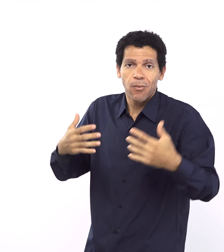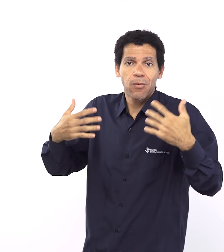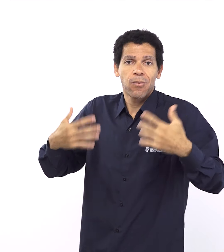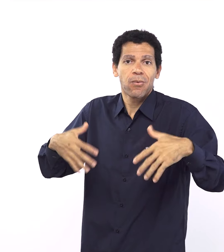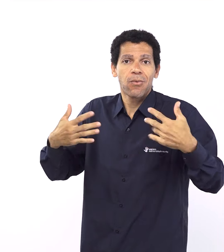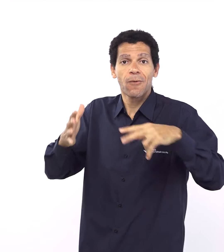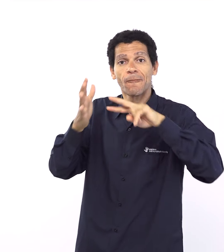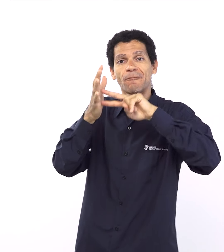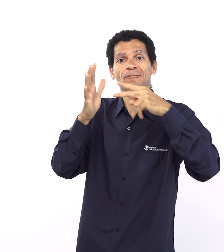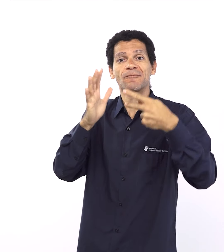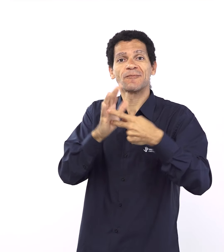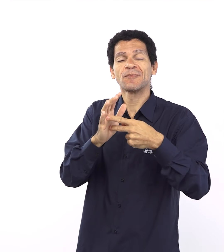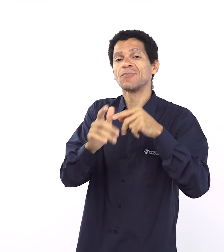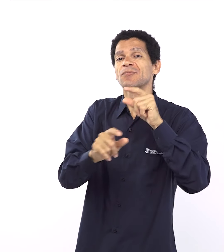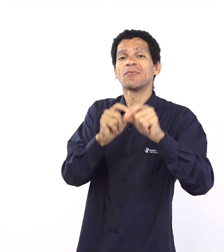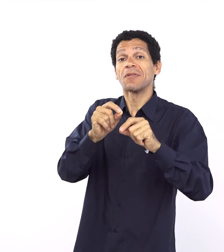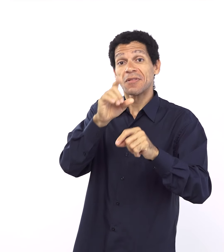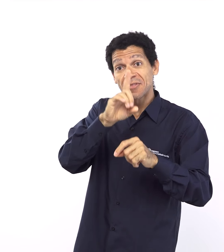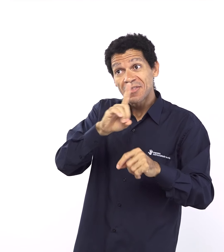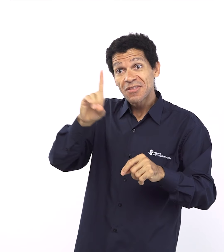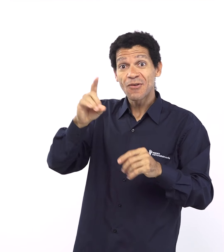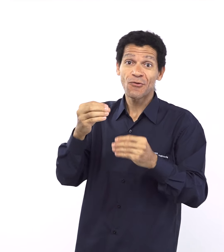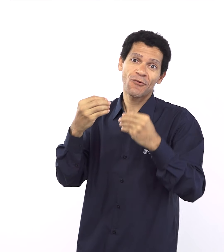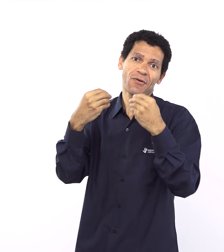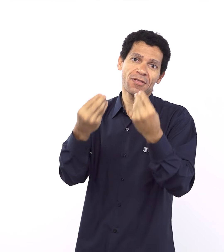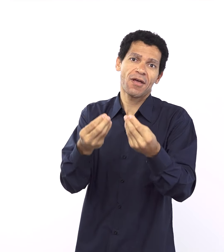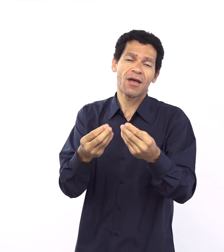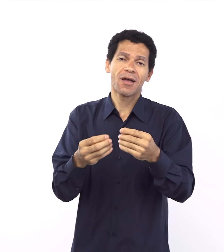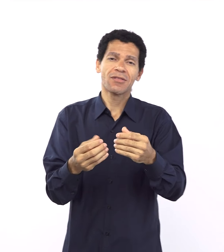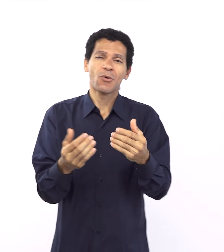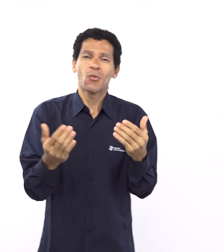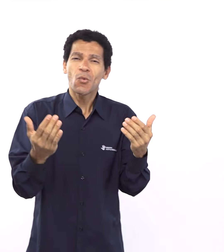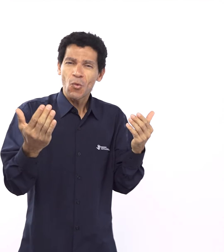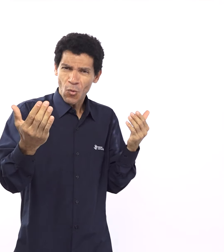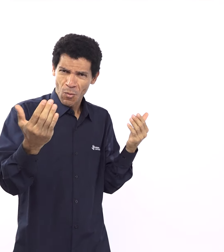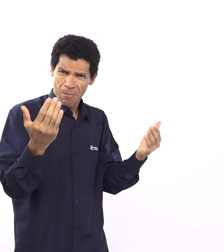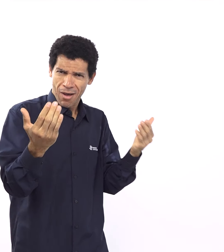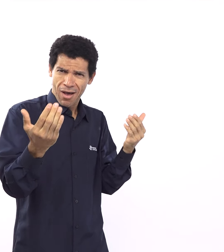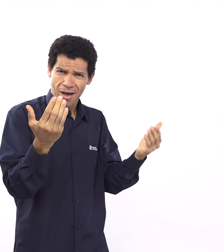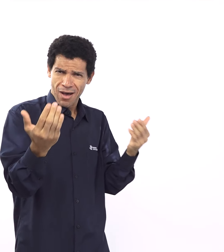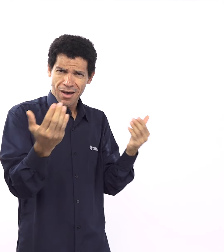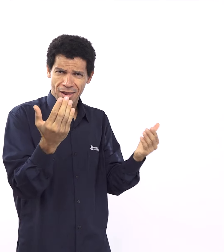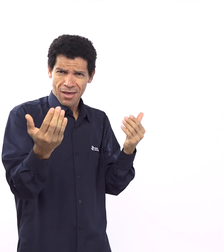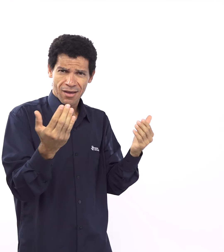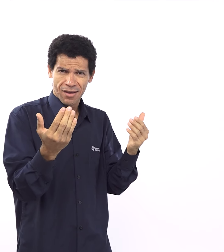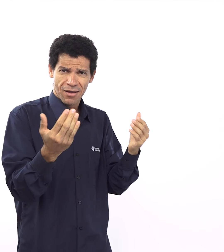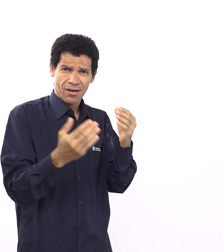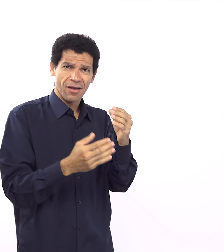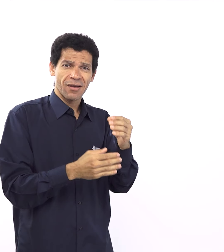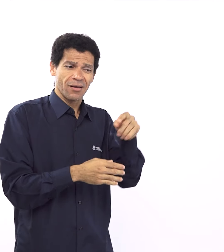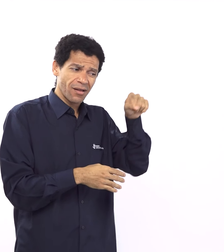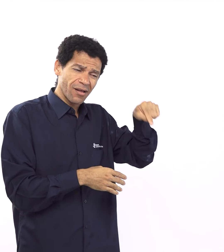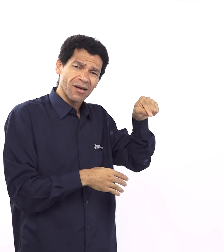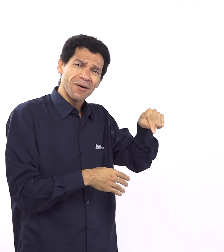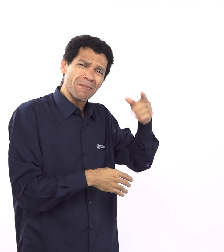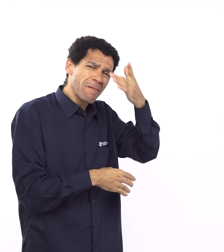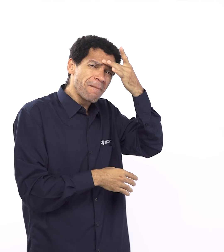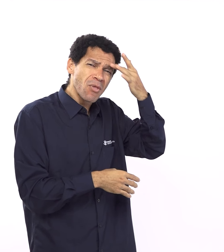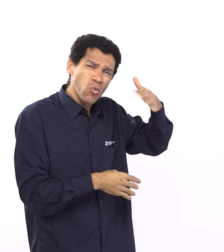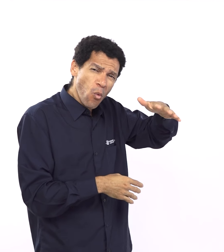estavam tentando usurpar o domínio, indo contra esse Deus, e agora Abraão, ele recebe esse chamado especial, depois vai ser concretizado esse